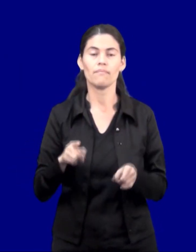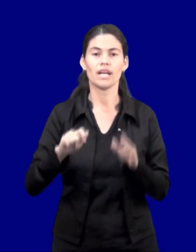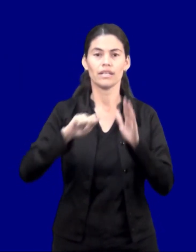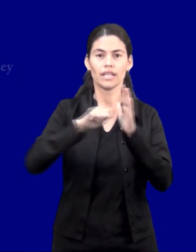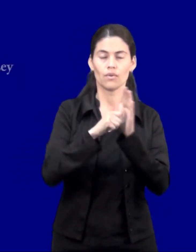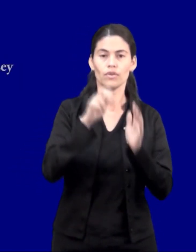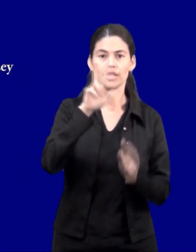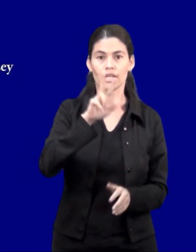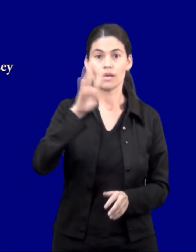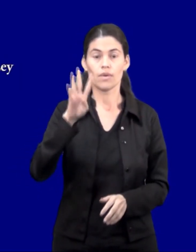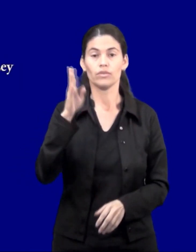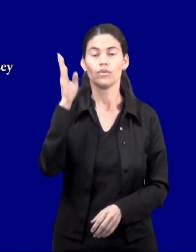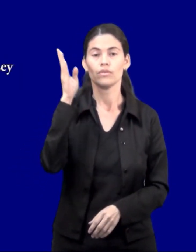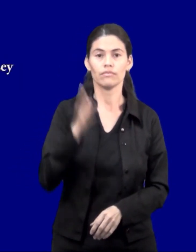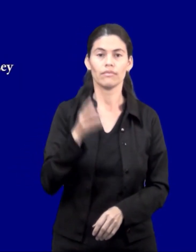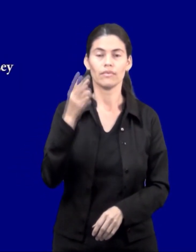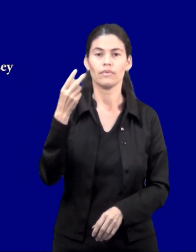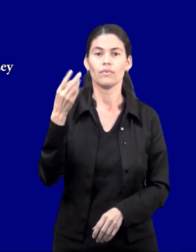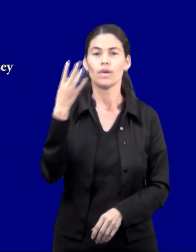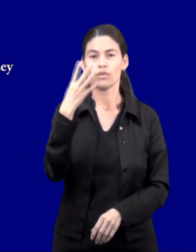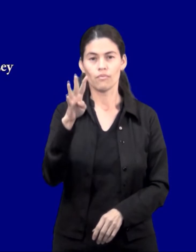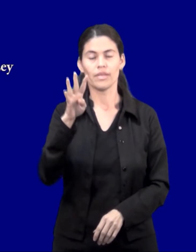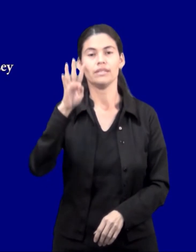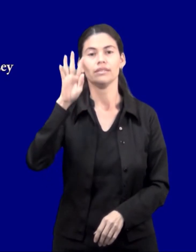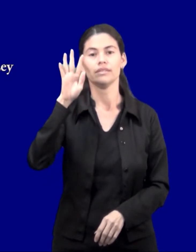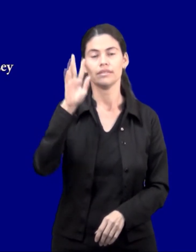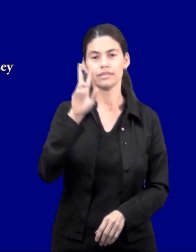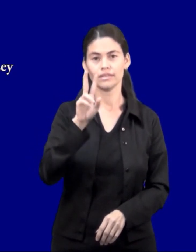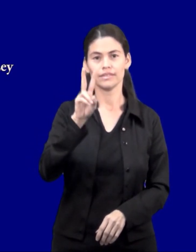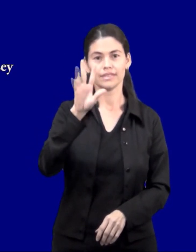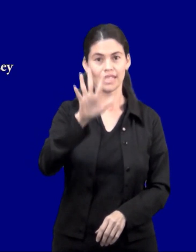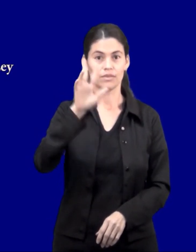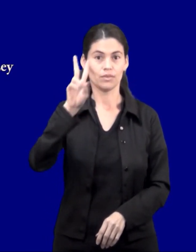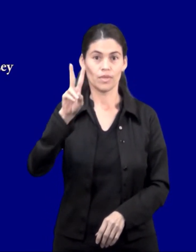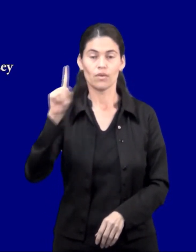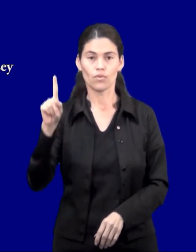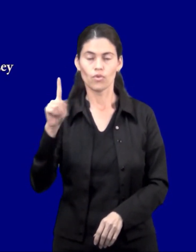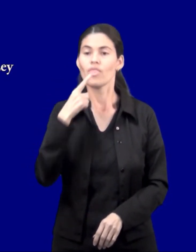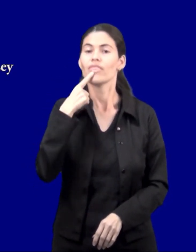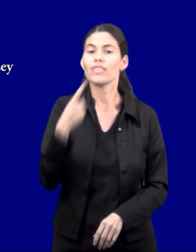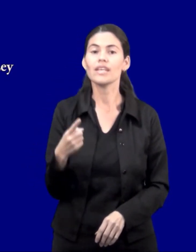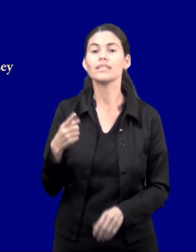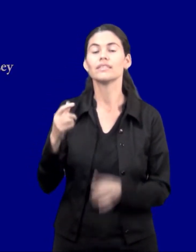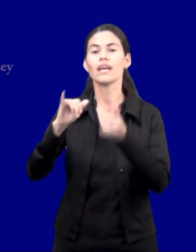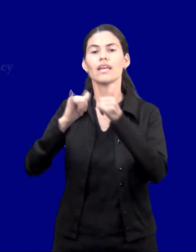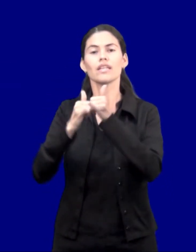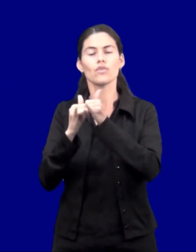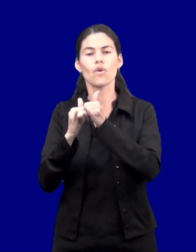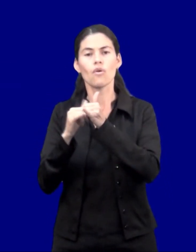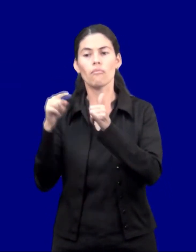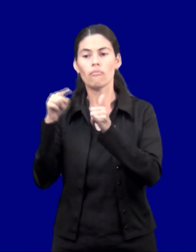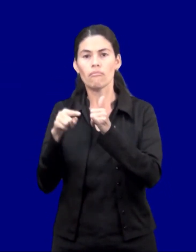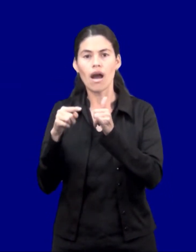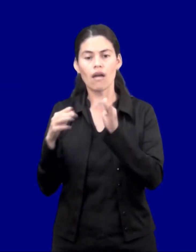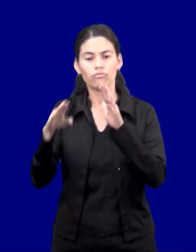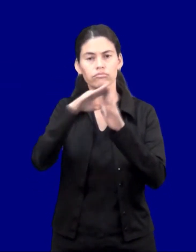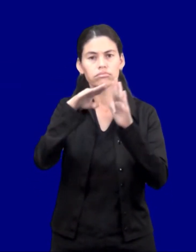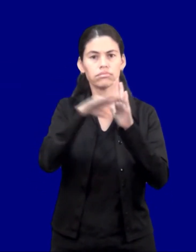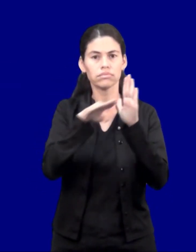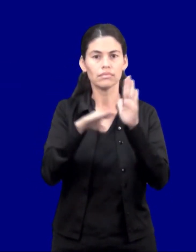Lenguas. Que el artículo 34 de la ley número 4251 barra 2010 de